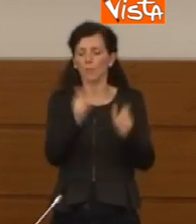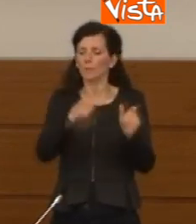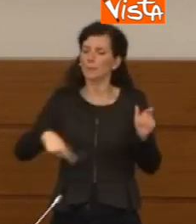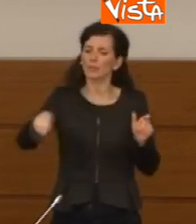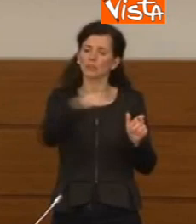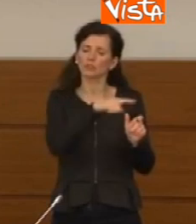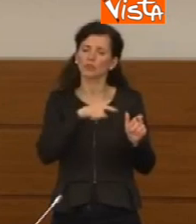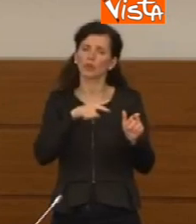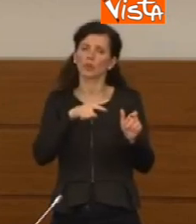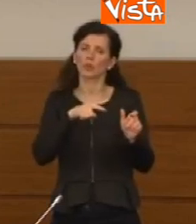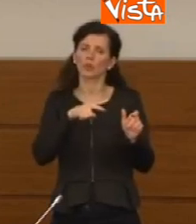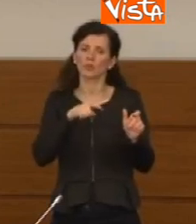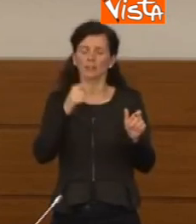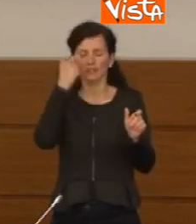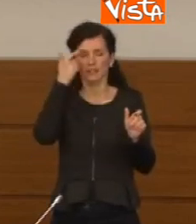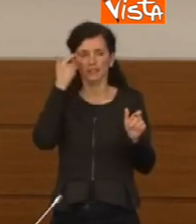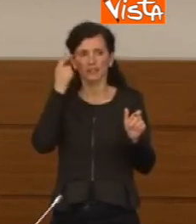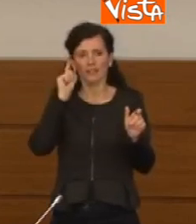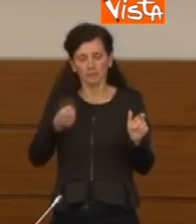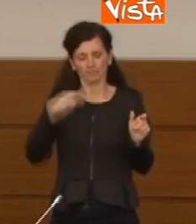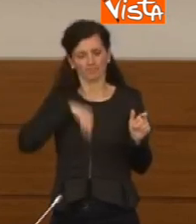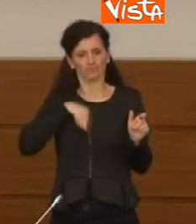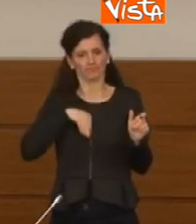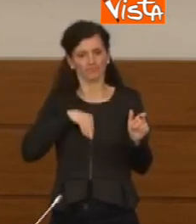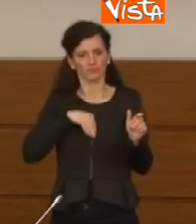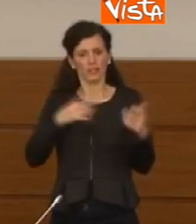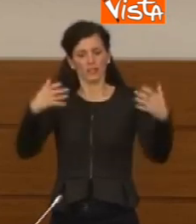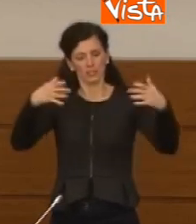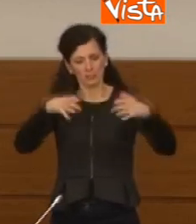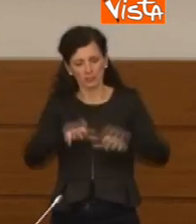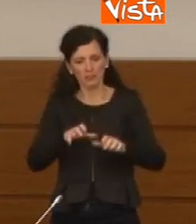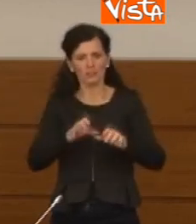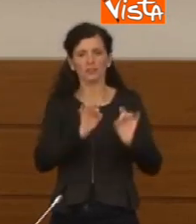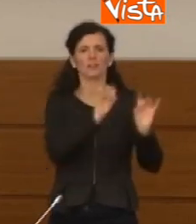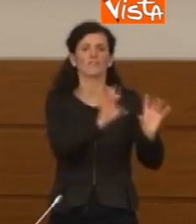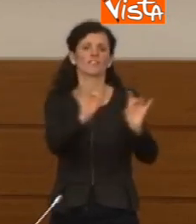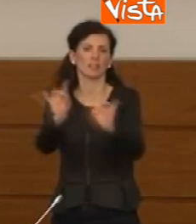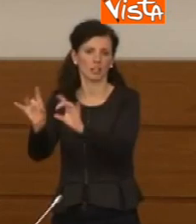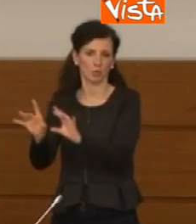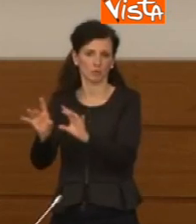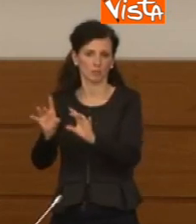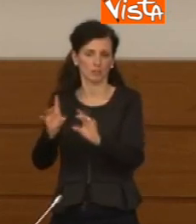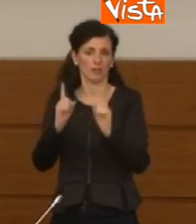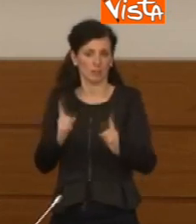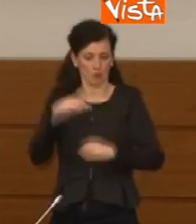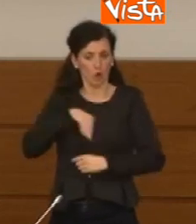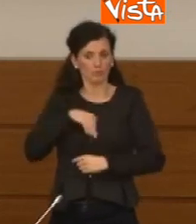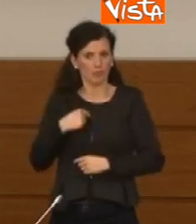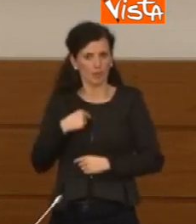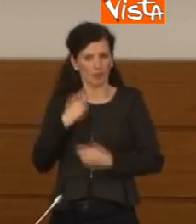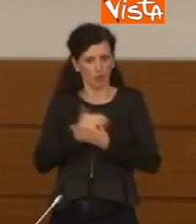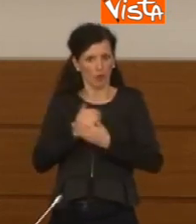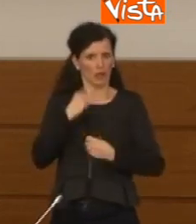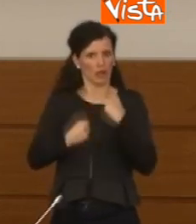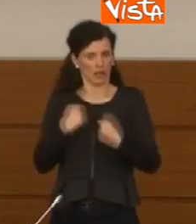consenta la riduzione della probabilità della trasmissione del virus. In alcune zone dove il virus circola, come